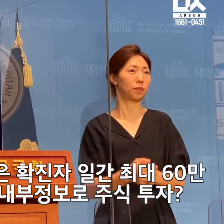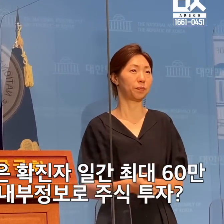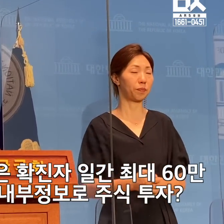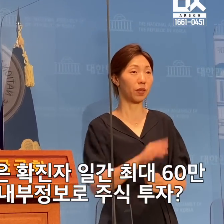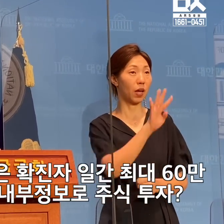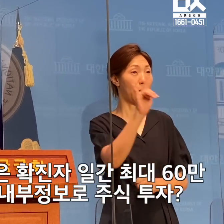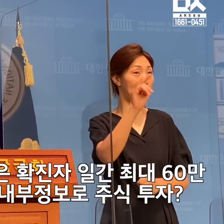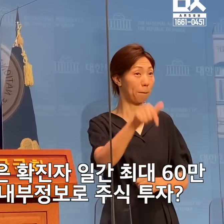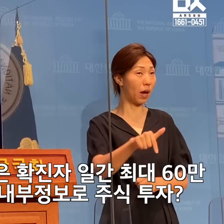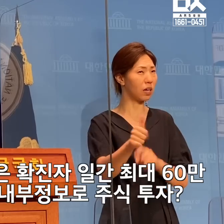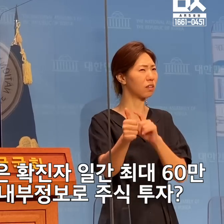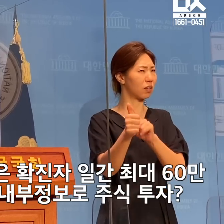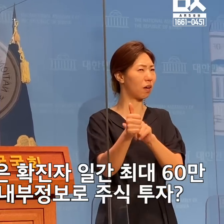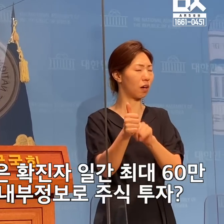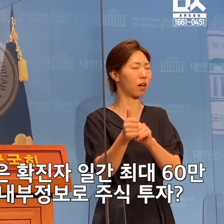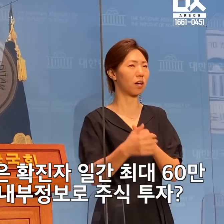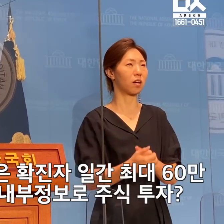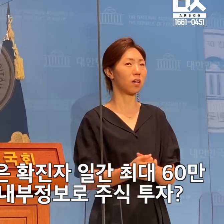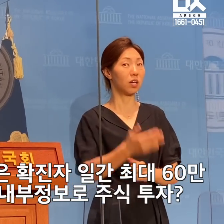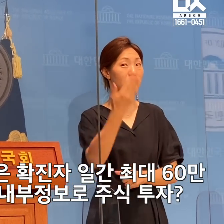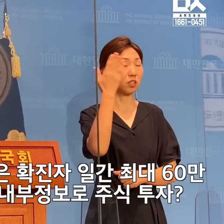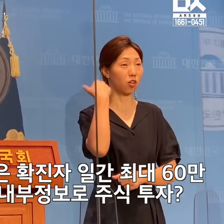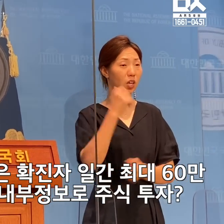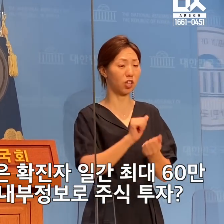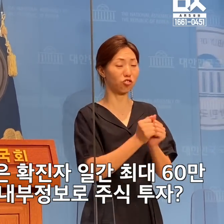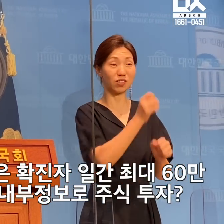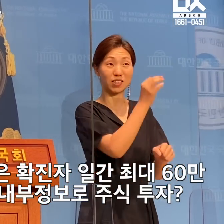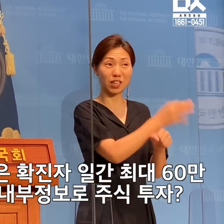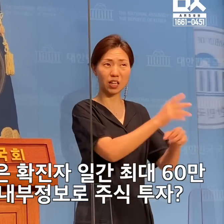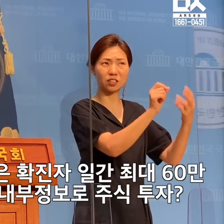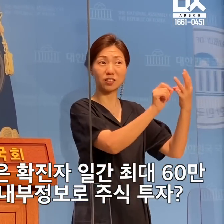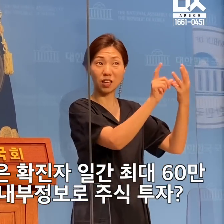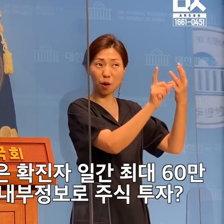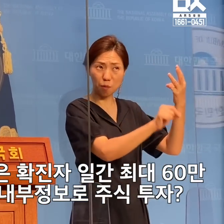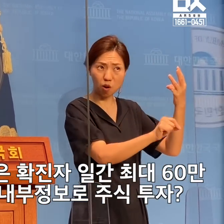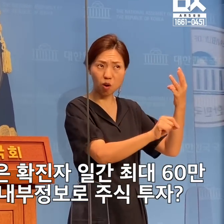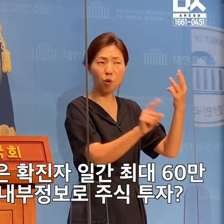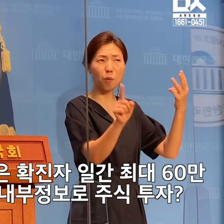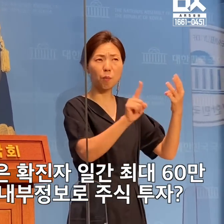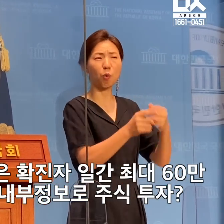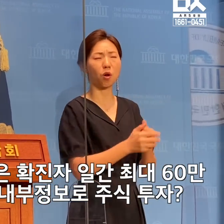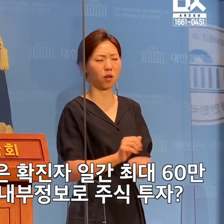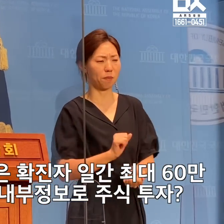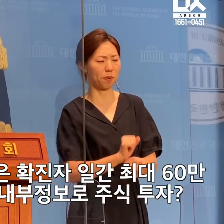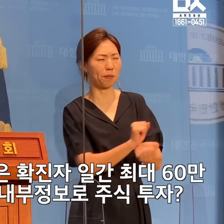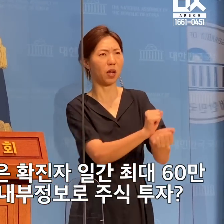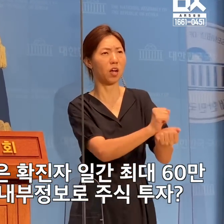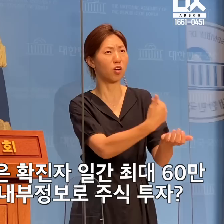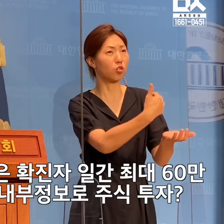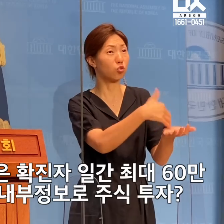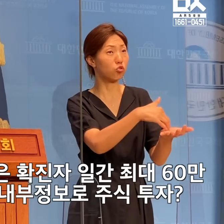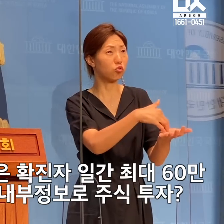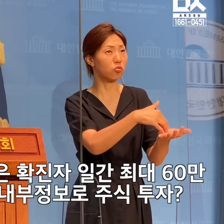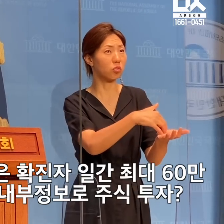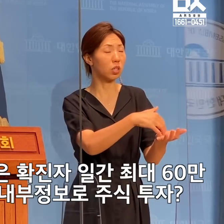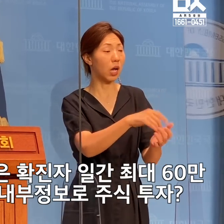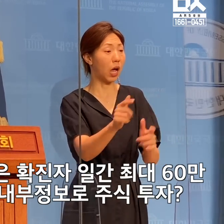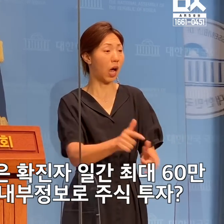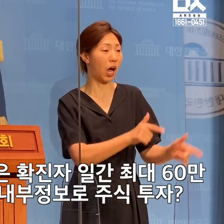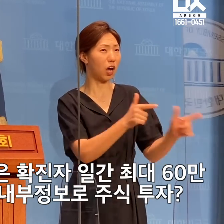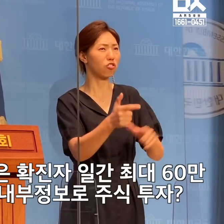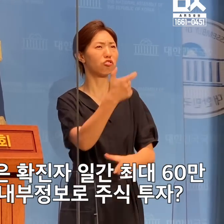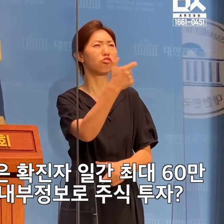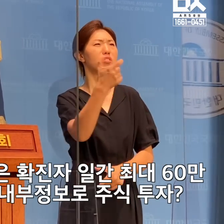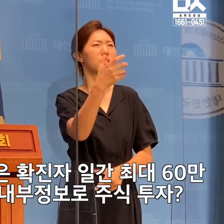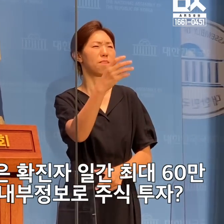백청장이 백신 회사 주식을 매수한 지난 4월은 확진자 발생 하루 최대 60만 명에 이르렀던